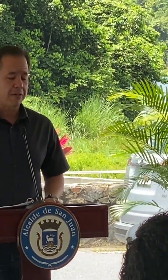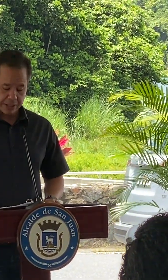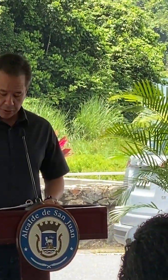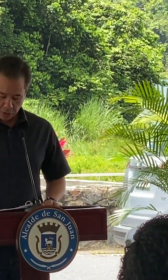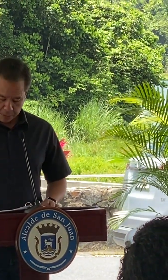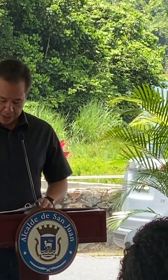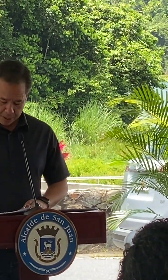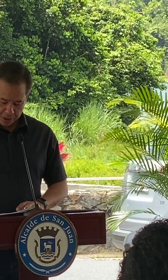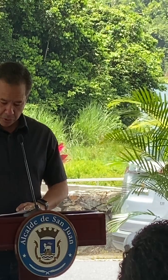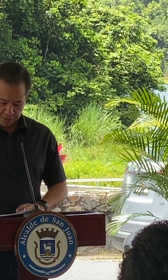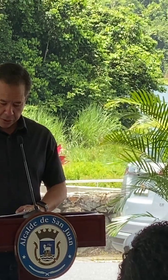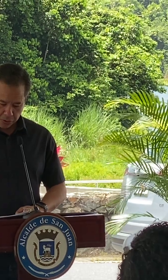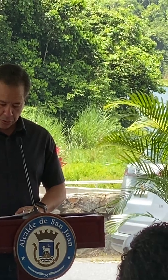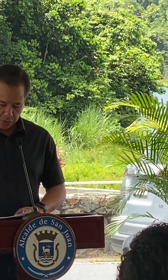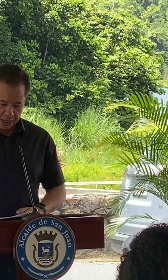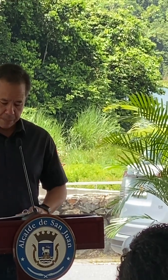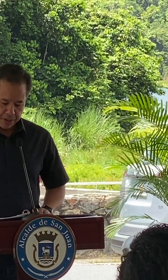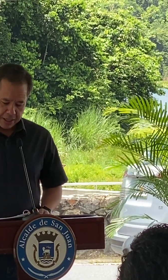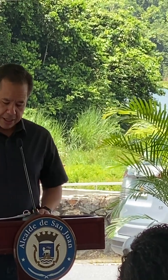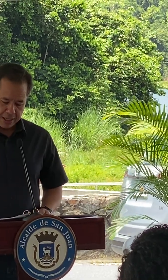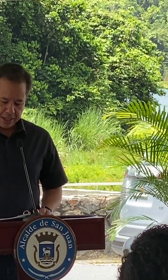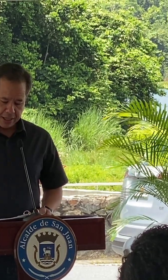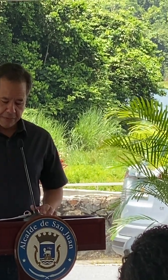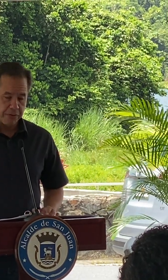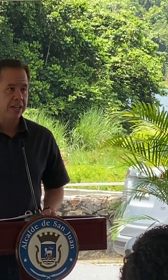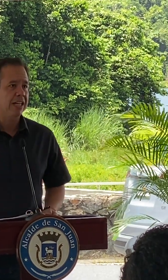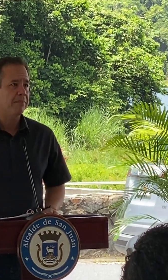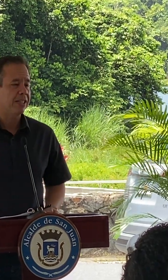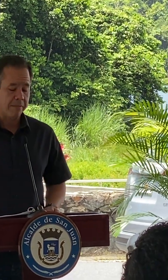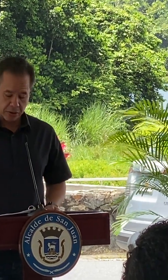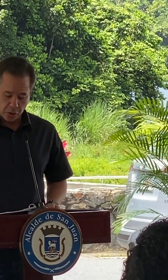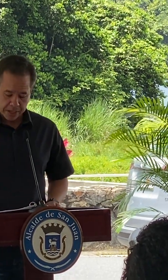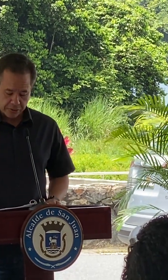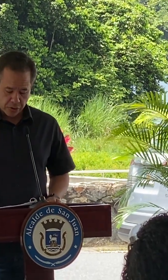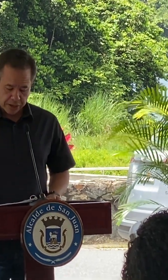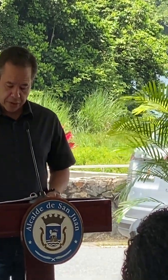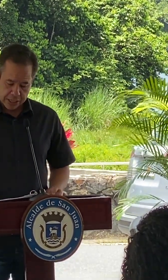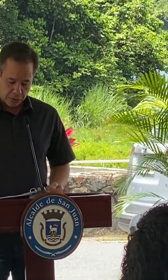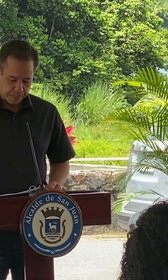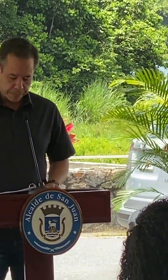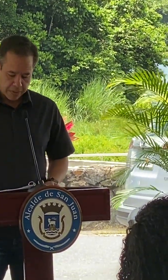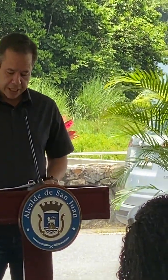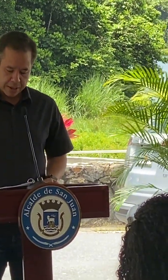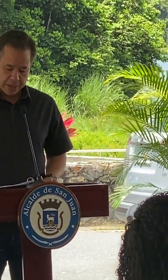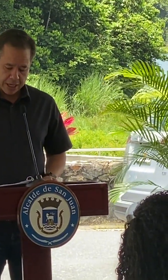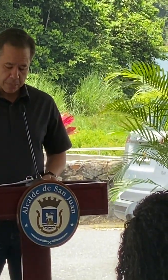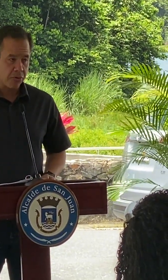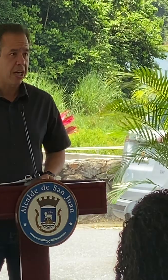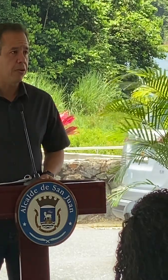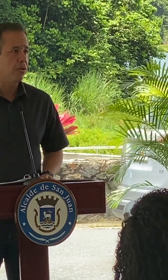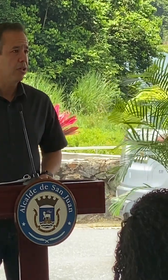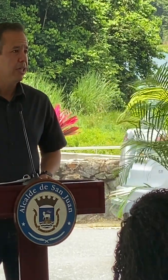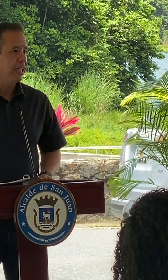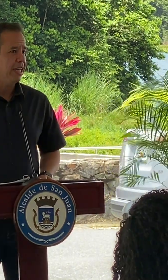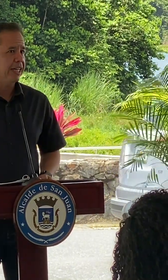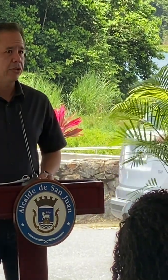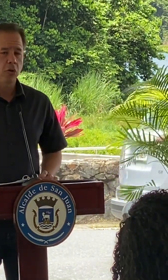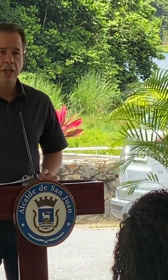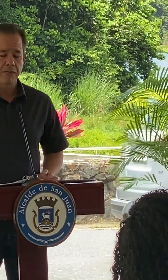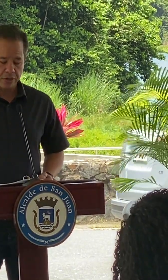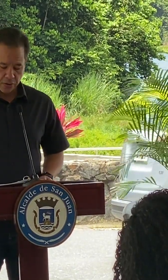de sanos a través de nuestro departamento de desarrollo social en fin el departamento de operaciones y ornato que también ha apoyado